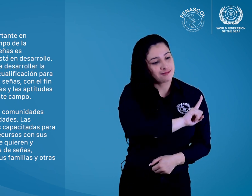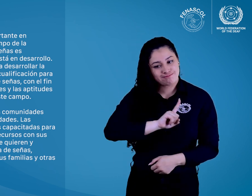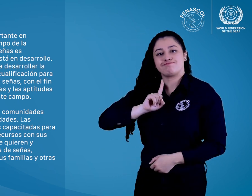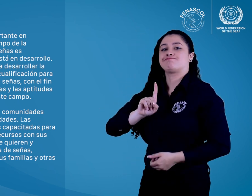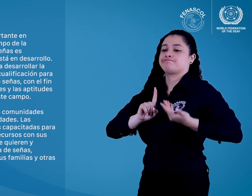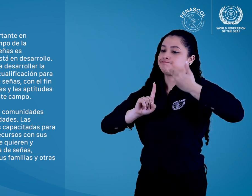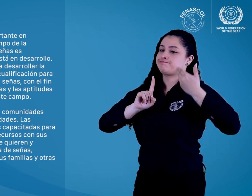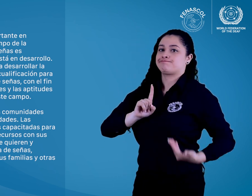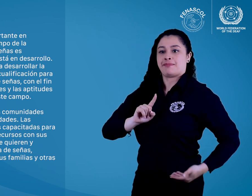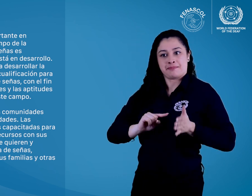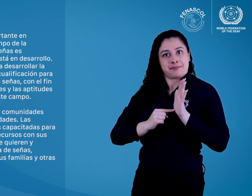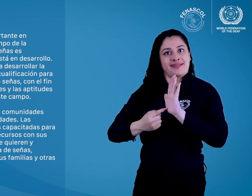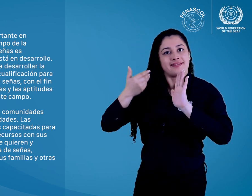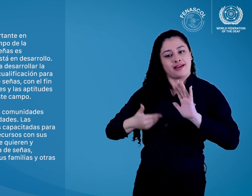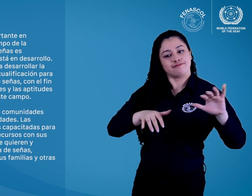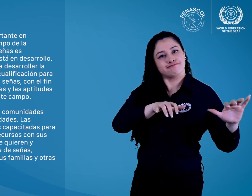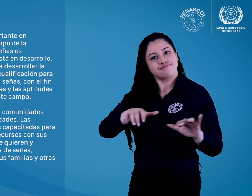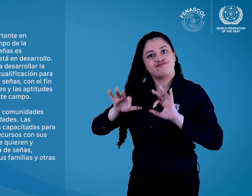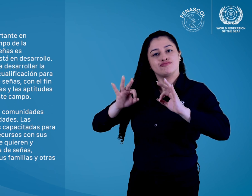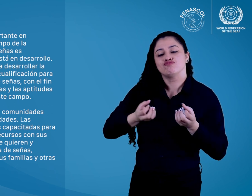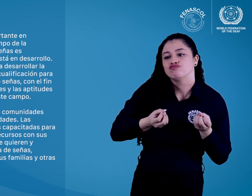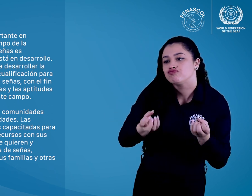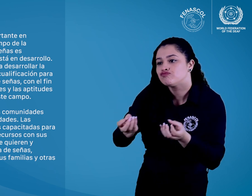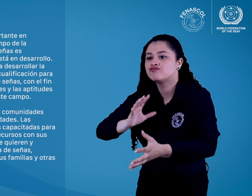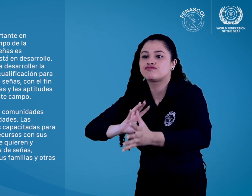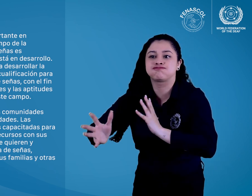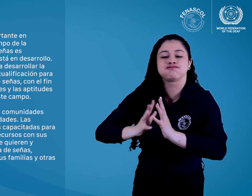sordos, sus familias y otras personas.